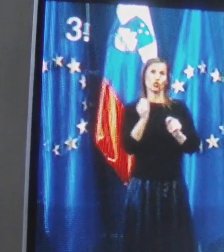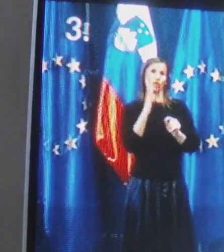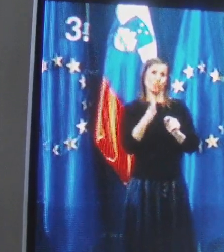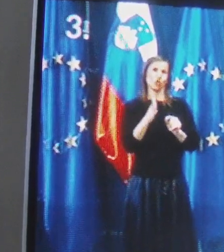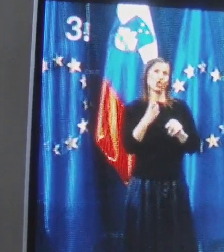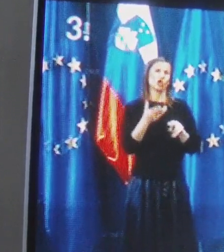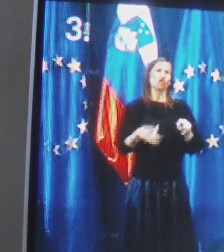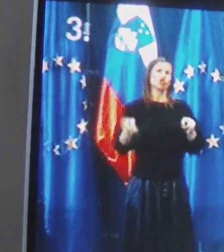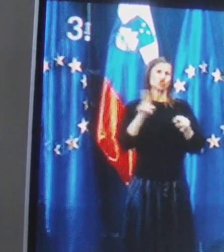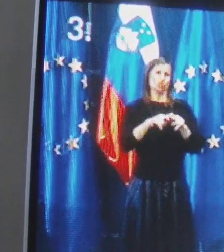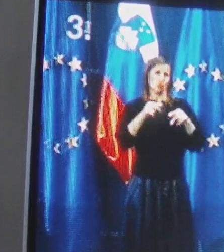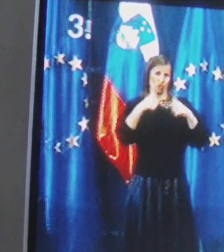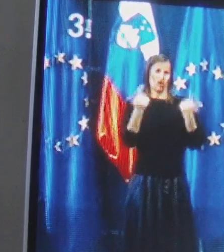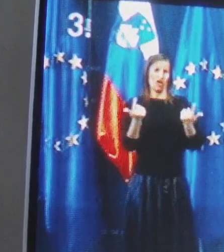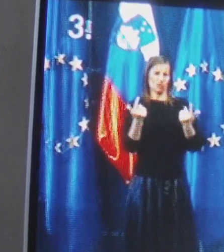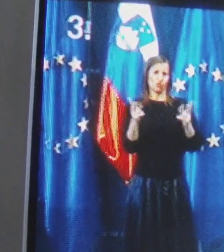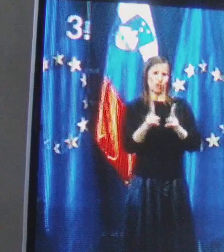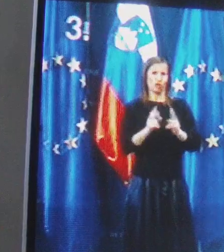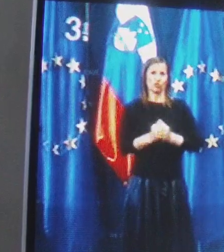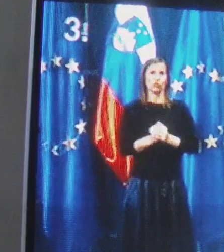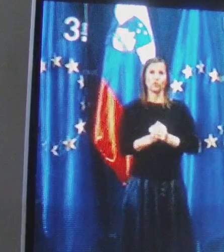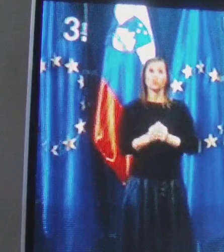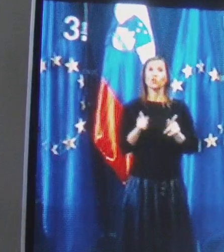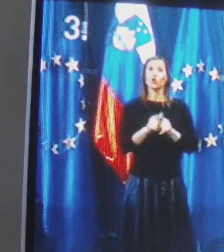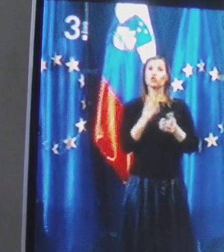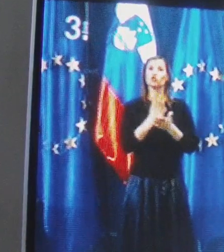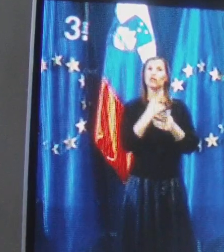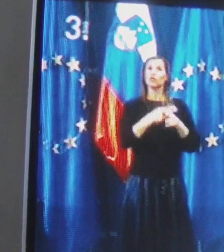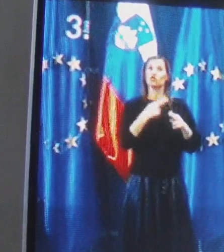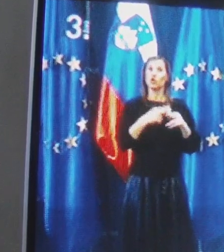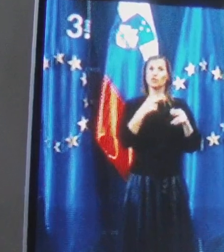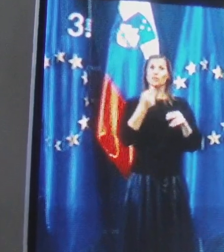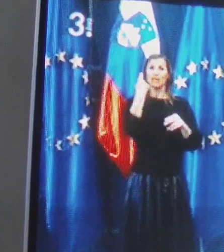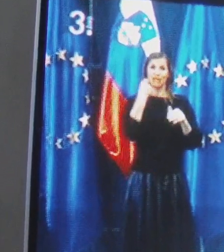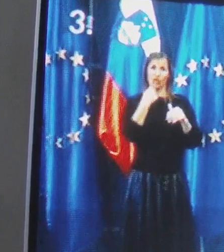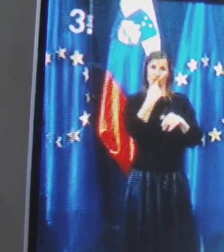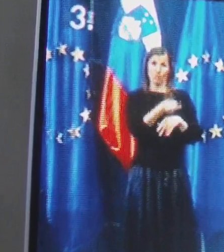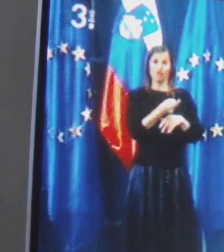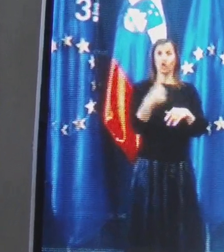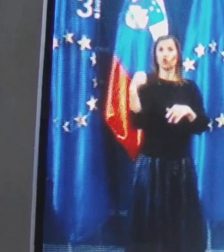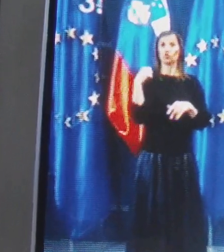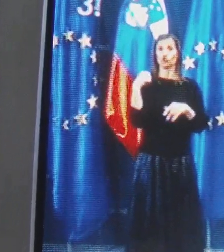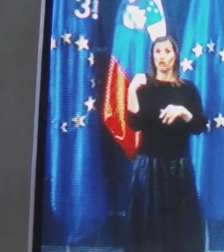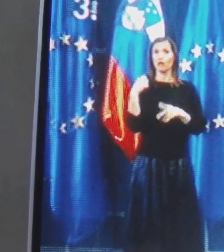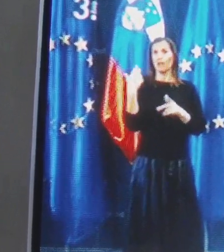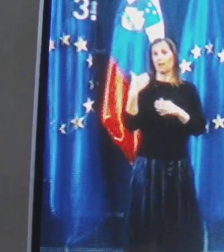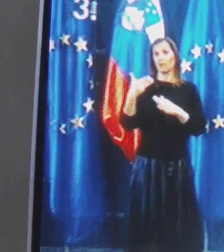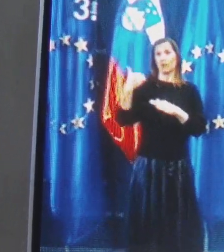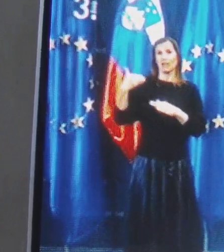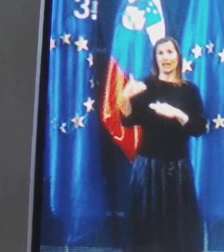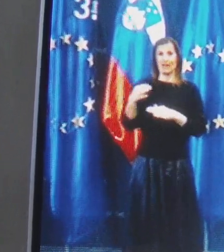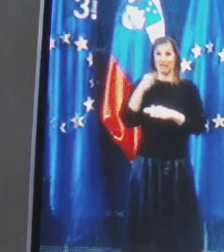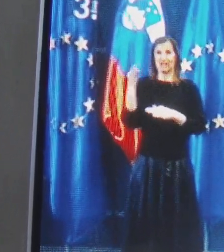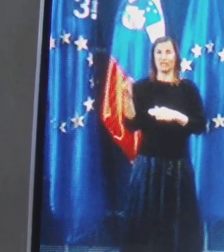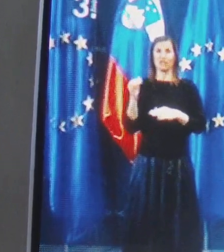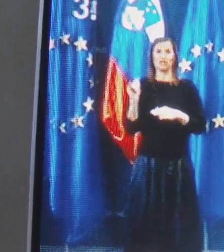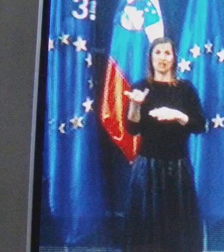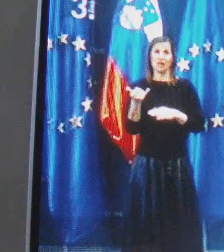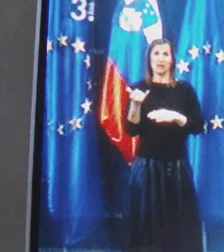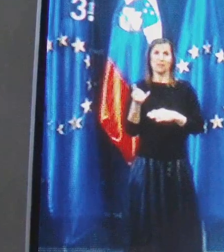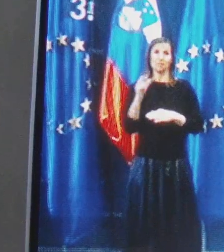čim bolj jasen. No, kot je tudi državni sekretar omenil, v večerišnjih ali pa preteklih dnevih se je kar